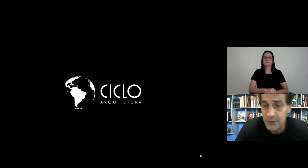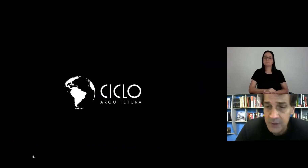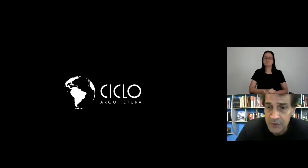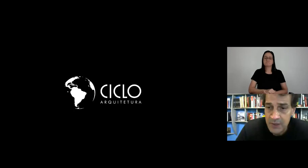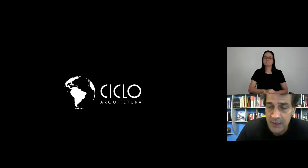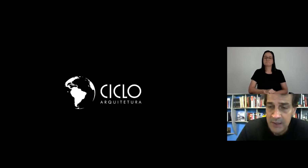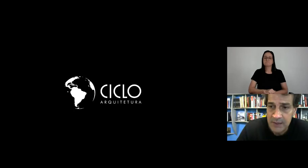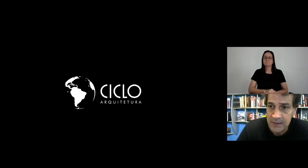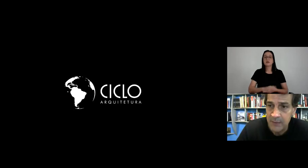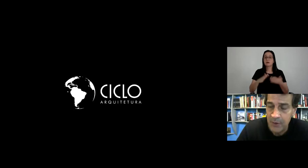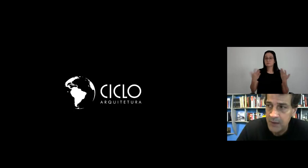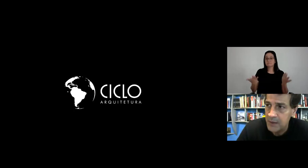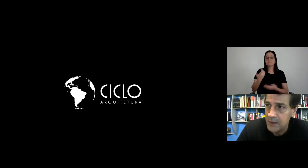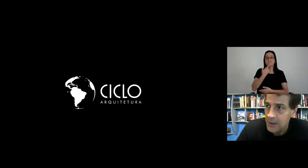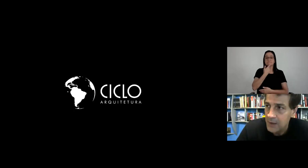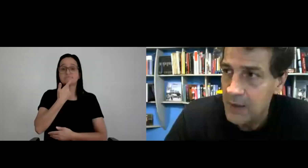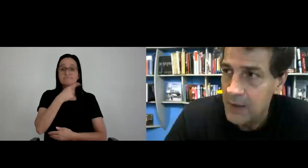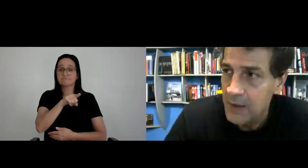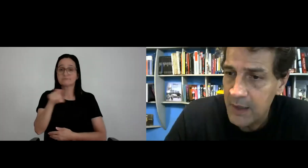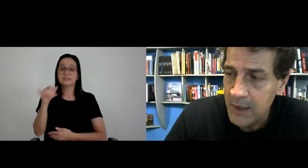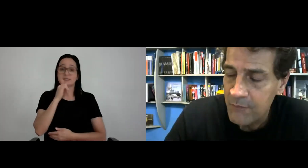a gente conseguiu, ou seja, nesse exemplo aí,